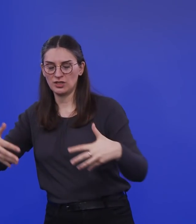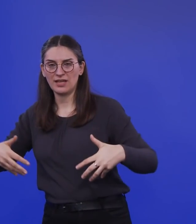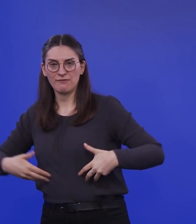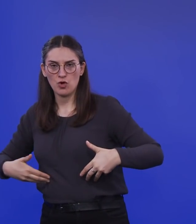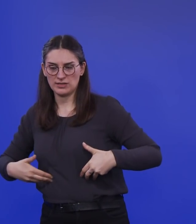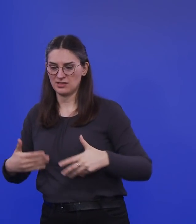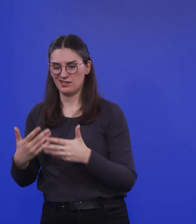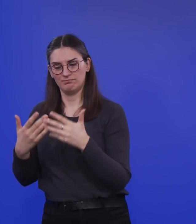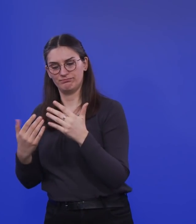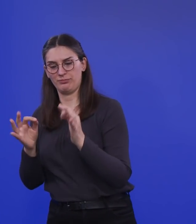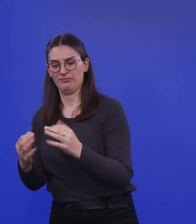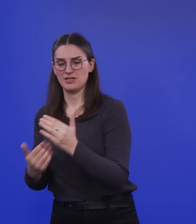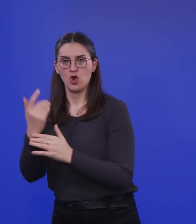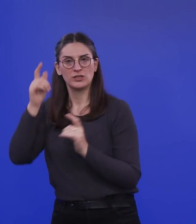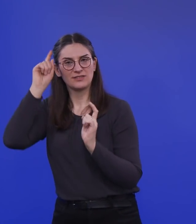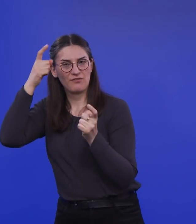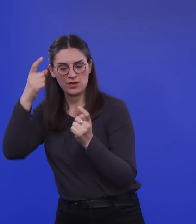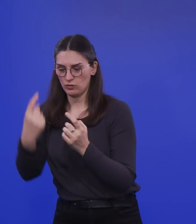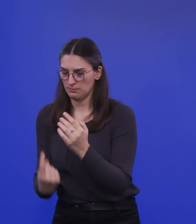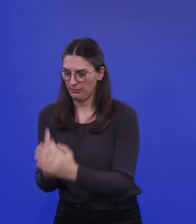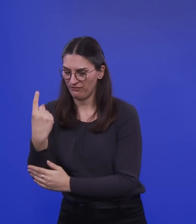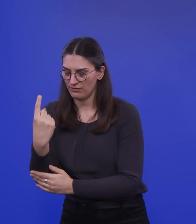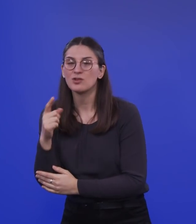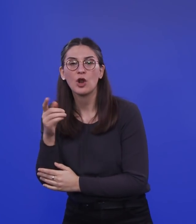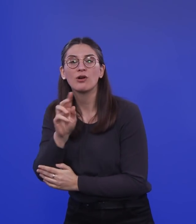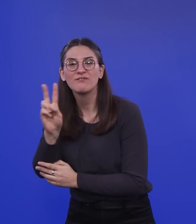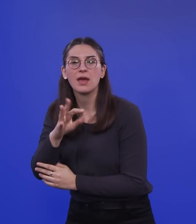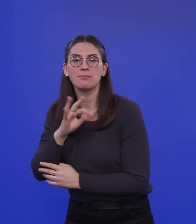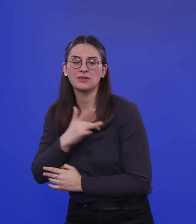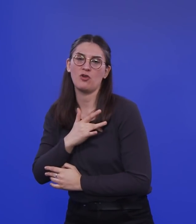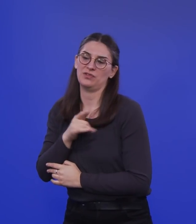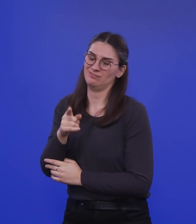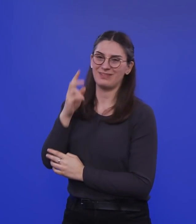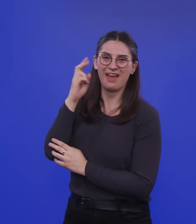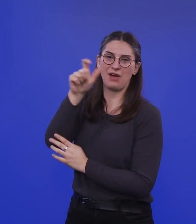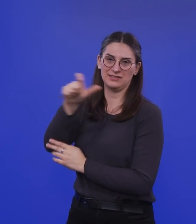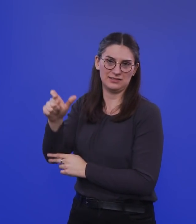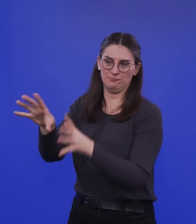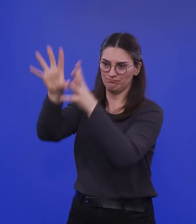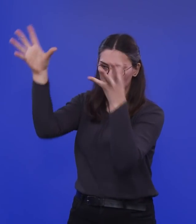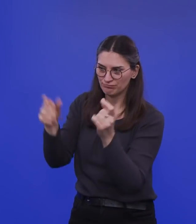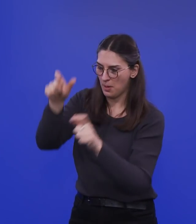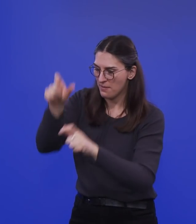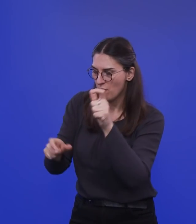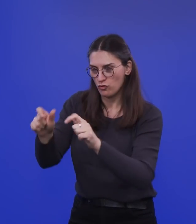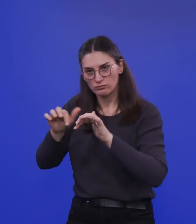Virus daherkommt und dann eben auch sehr stark die Erwachsenen betrifft, die ganze Bevölkerung betrifft und sich ausbreitet wie das Virus, das wir jetzt haben,